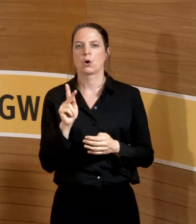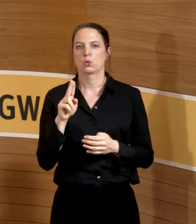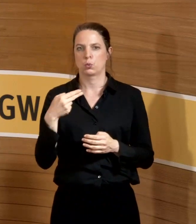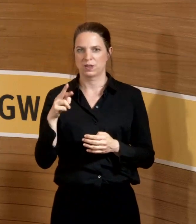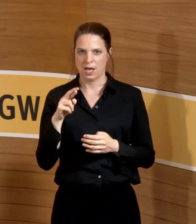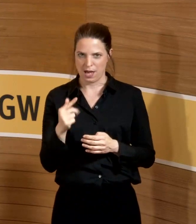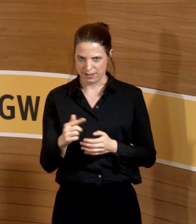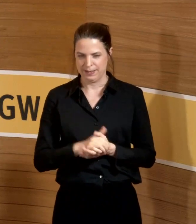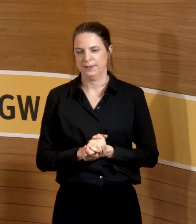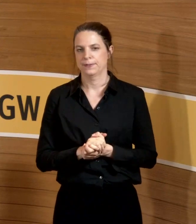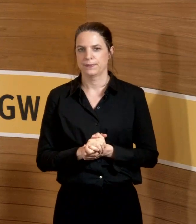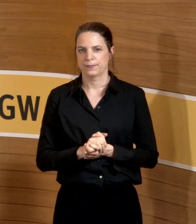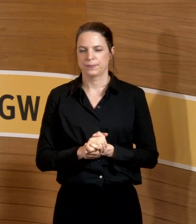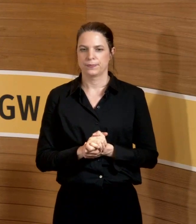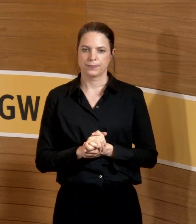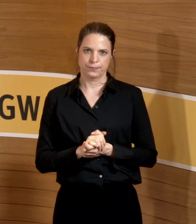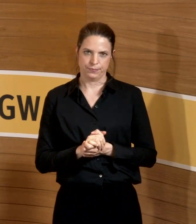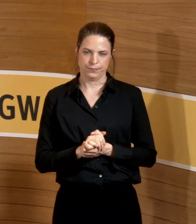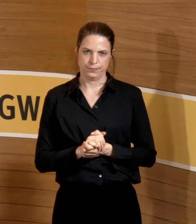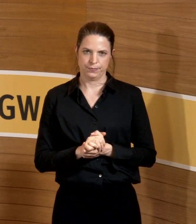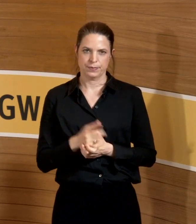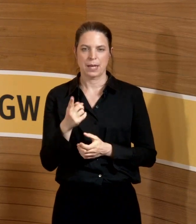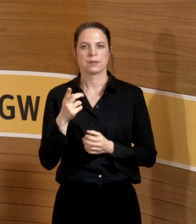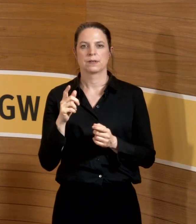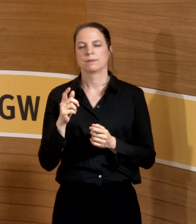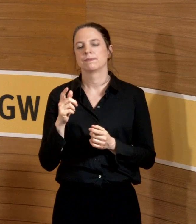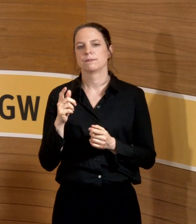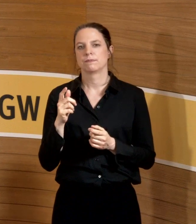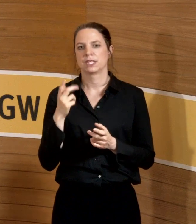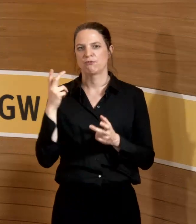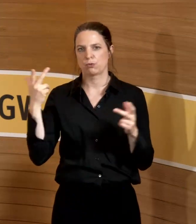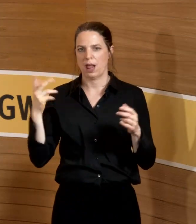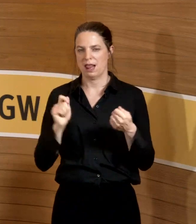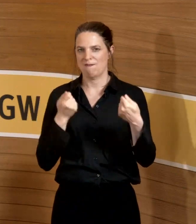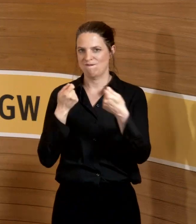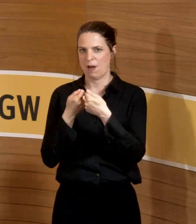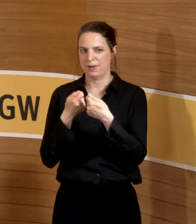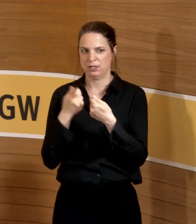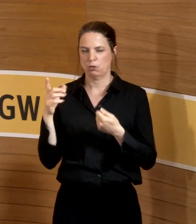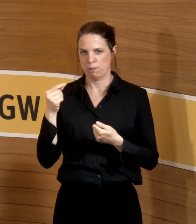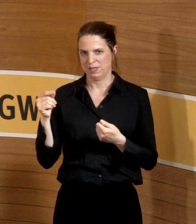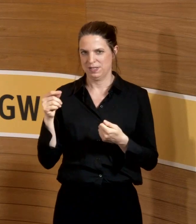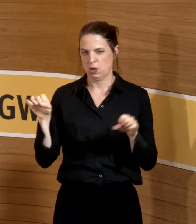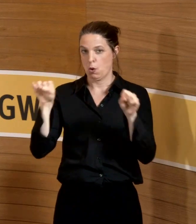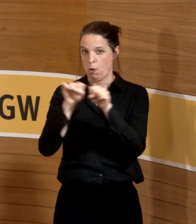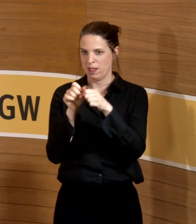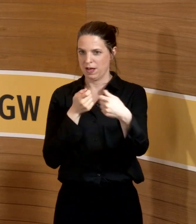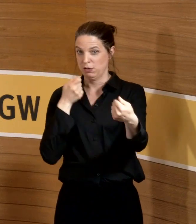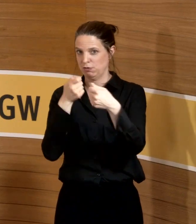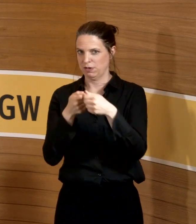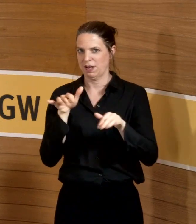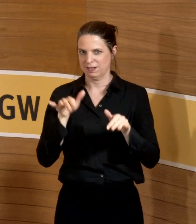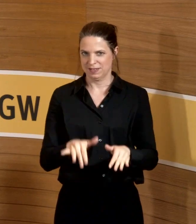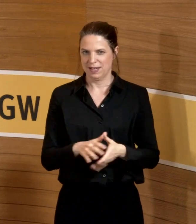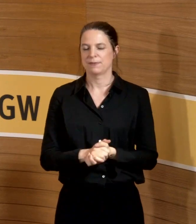Kunert wird sozusagen die Verbindung virtuell herstellen. Also all diejenigen, die uns jetzt am Bildschirm zuhören,